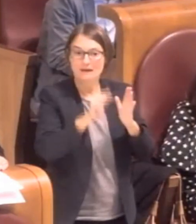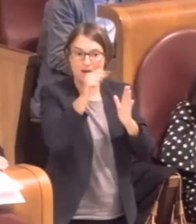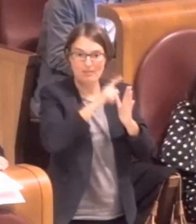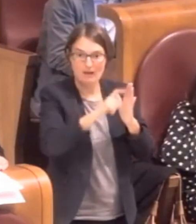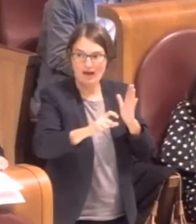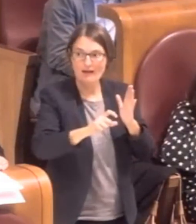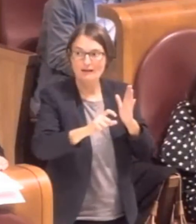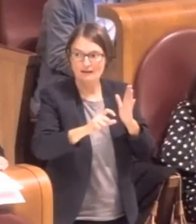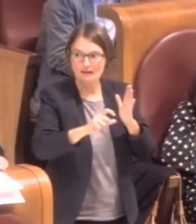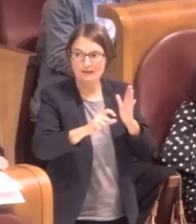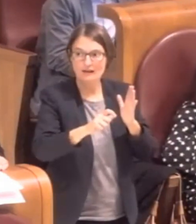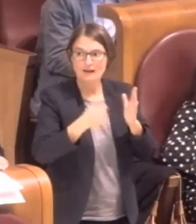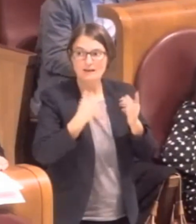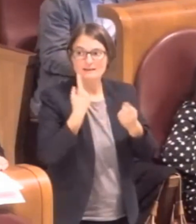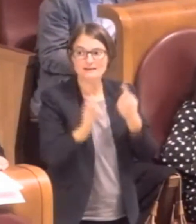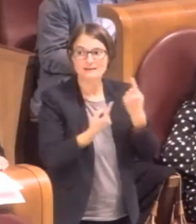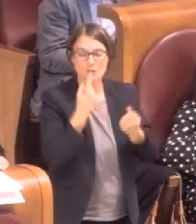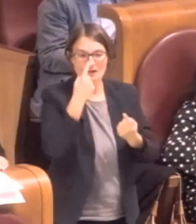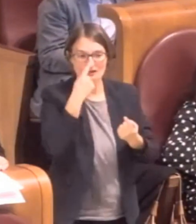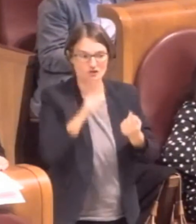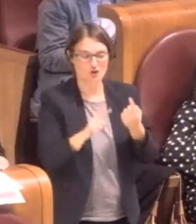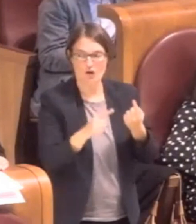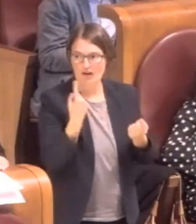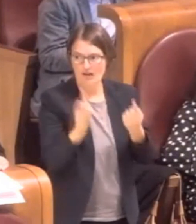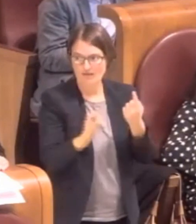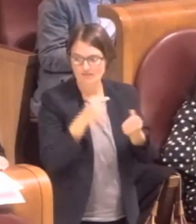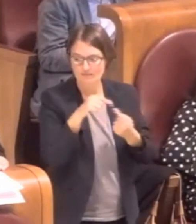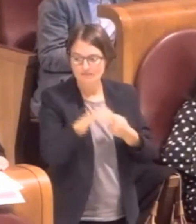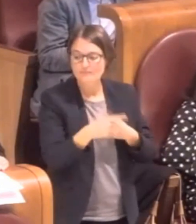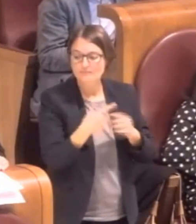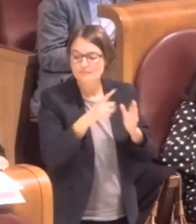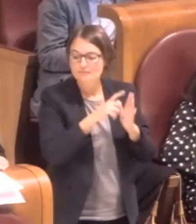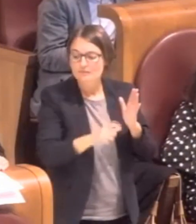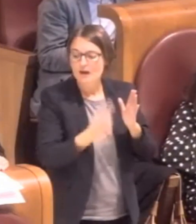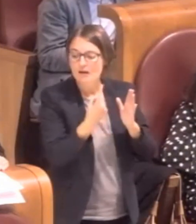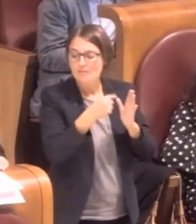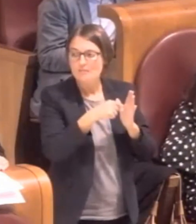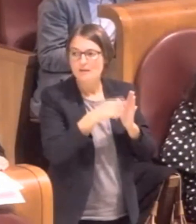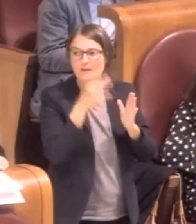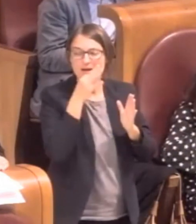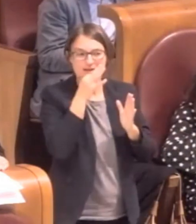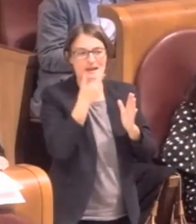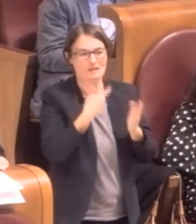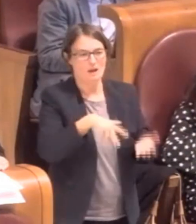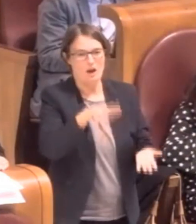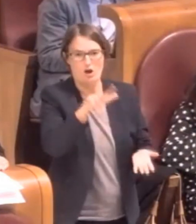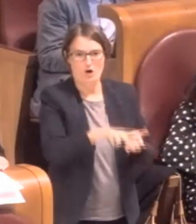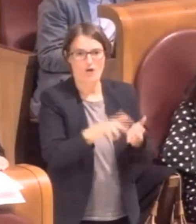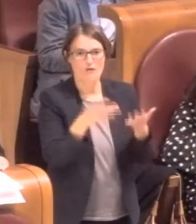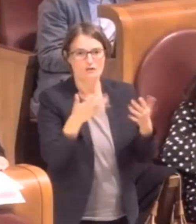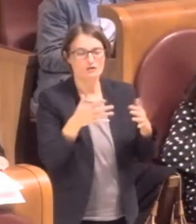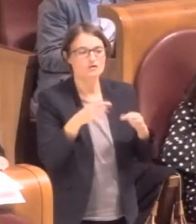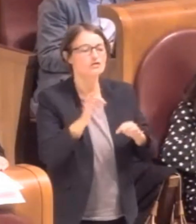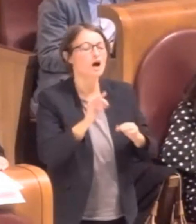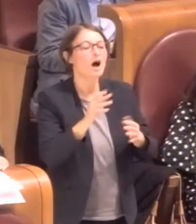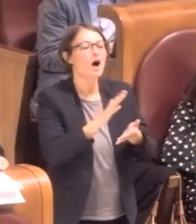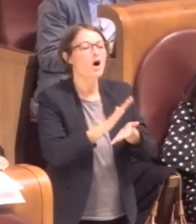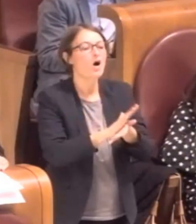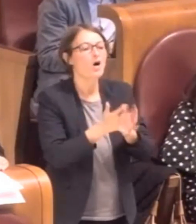definitive in forza a una sentenza passata in cosa giudicata o di atto amministrativo